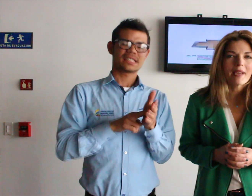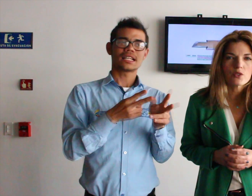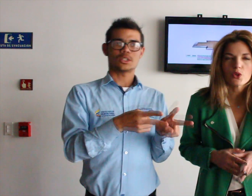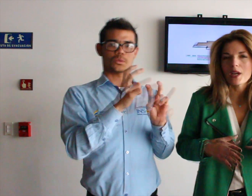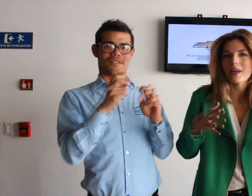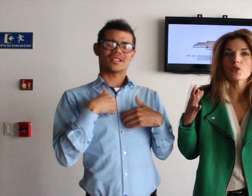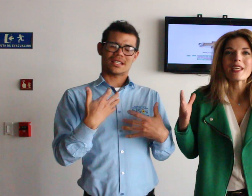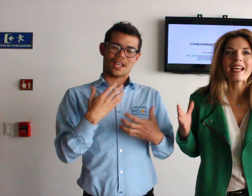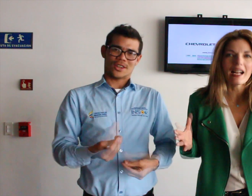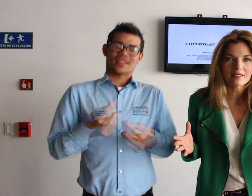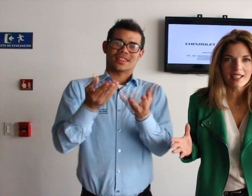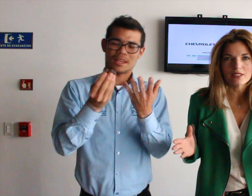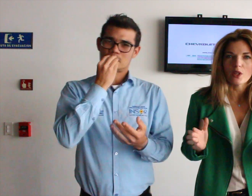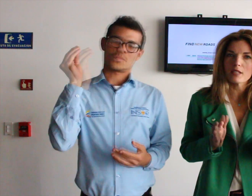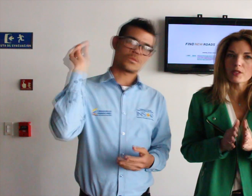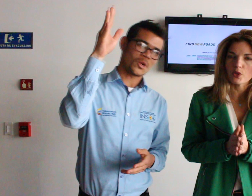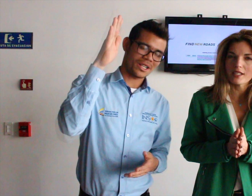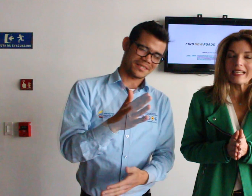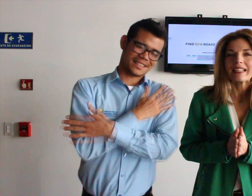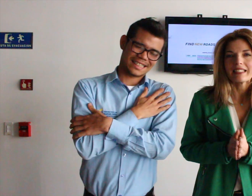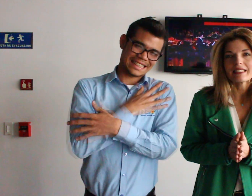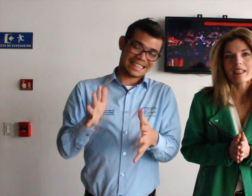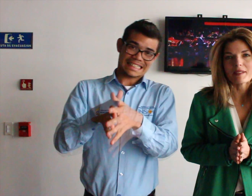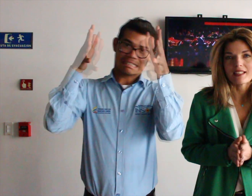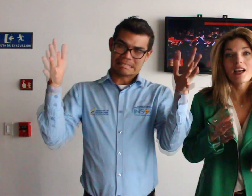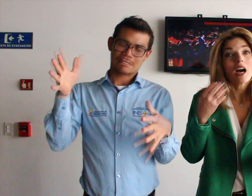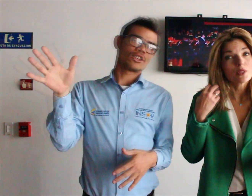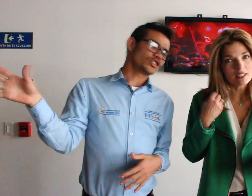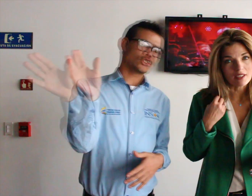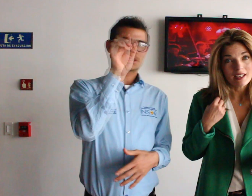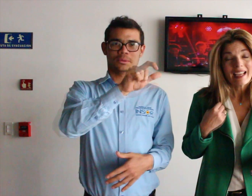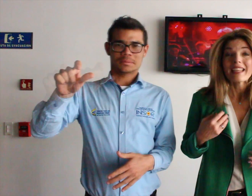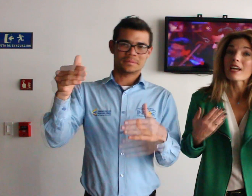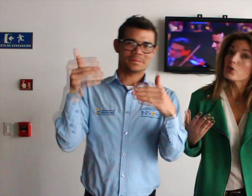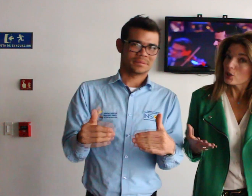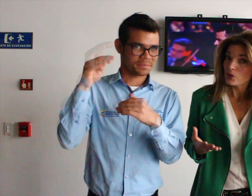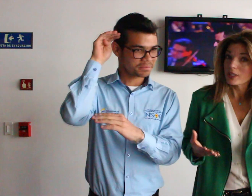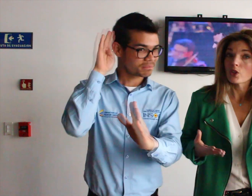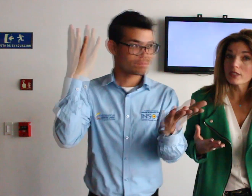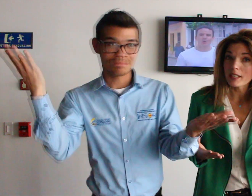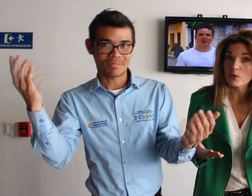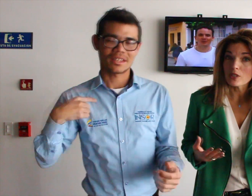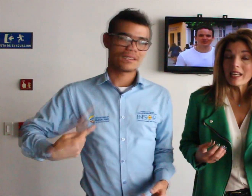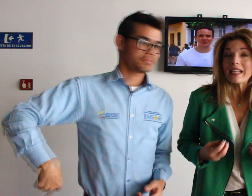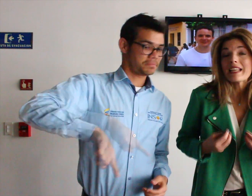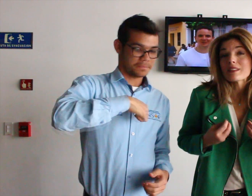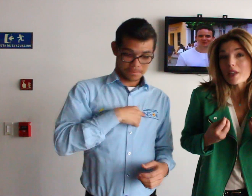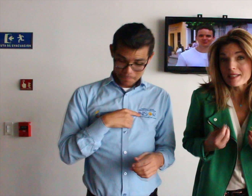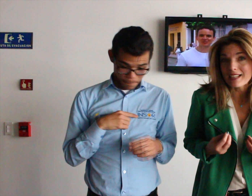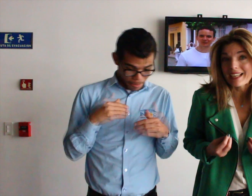beso y un abrazo gigante a todas las personas que tienen discapacidad auditiva. Y a nosotros que no lo tenemos, les doy el mensaje